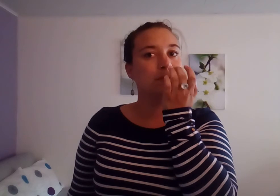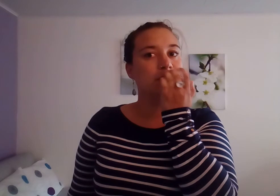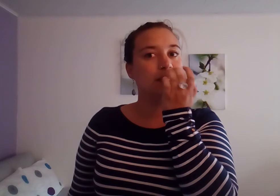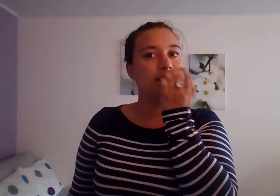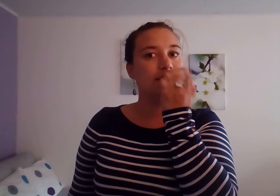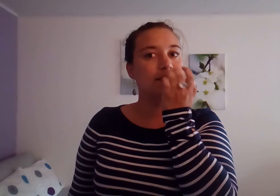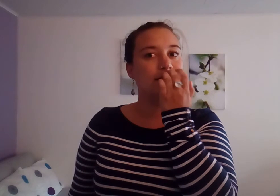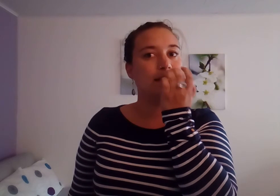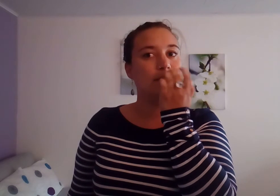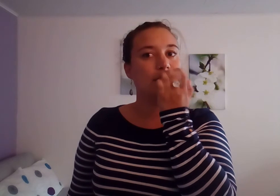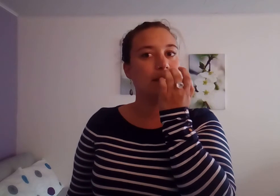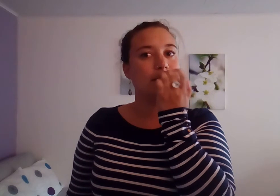J'ai de la tristesse et de la colère.